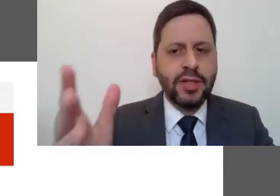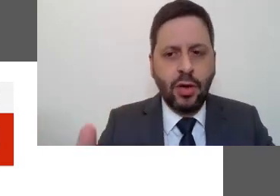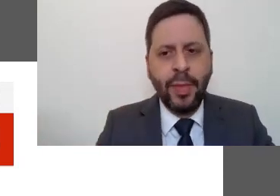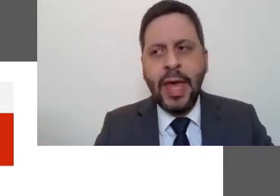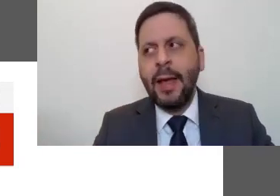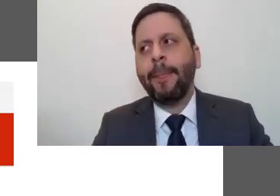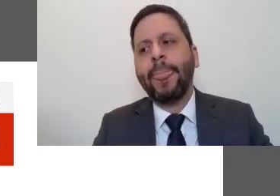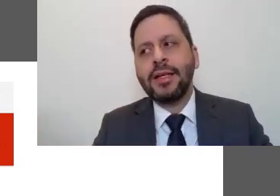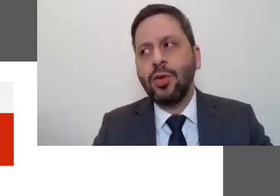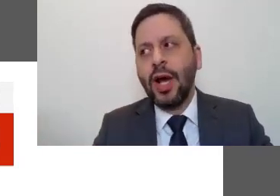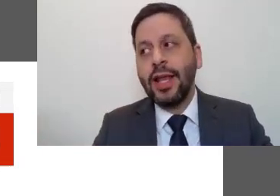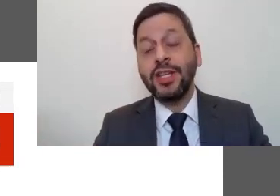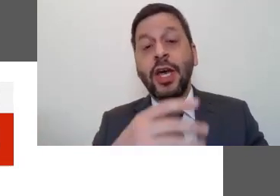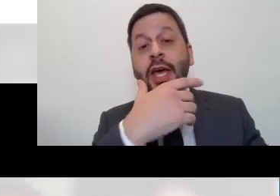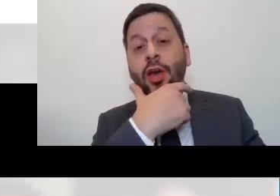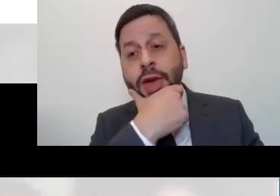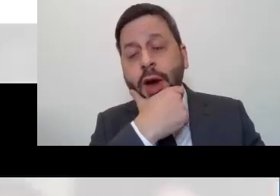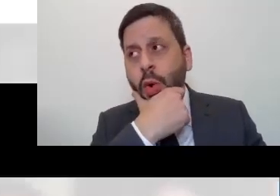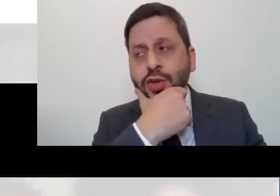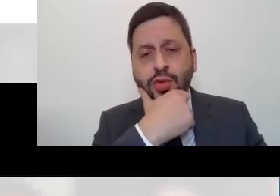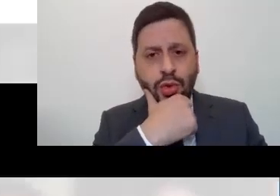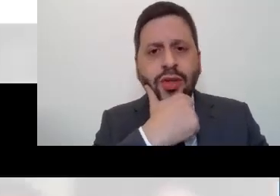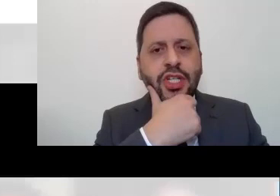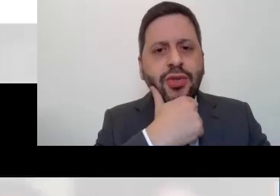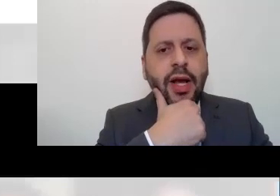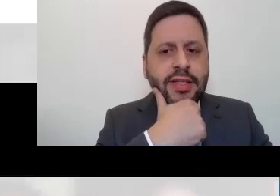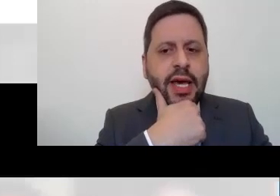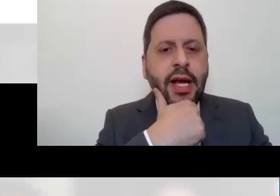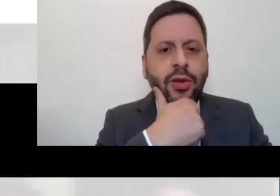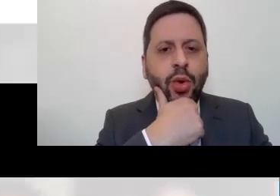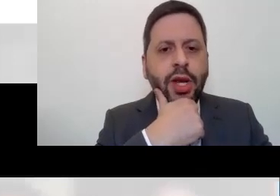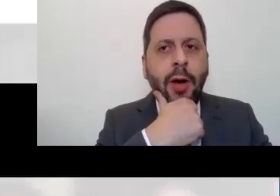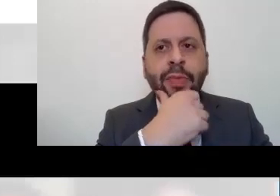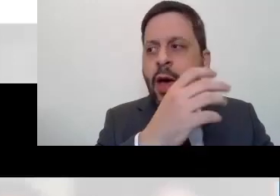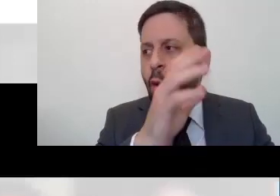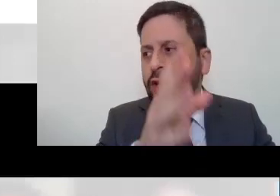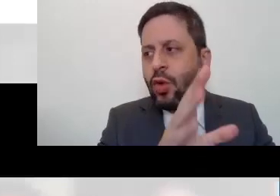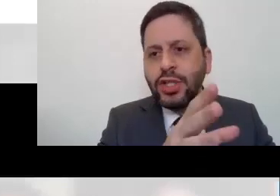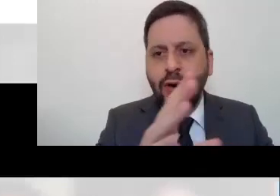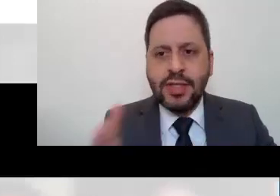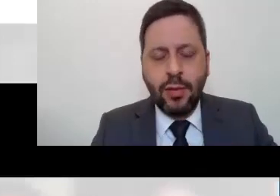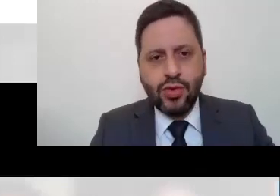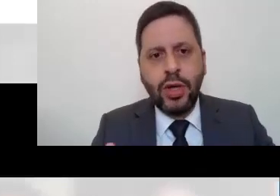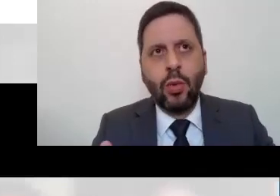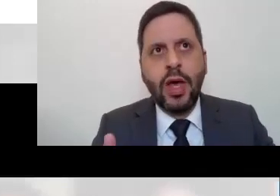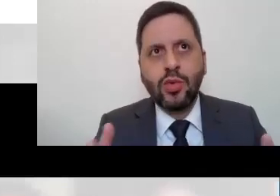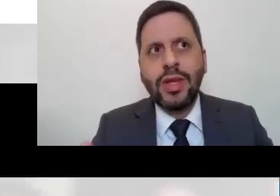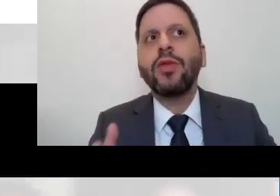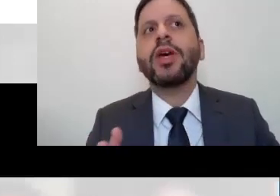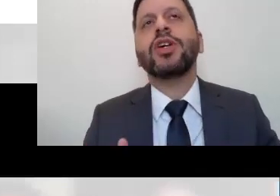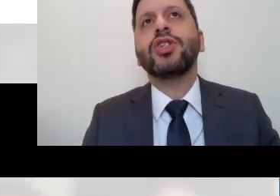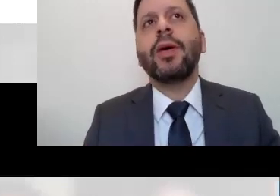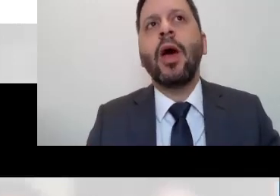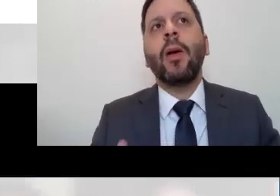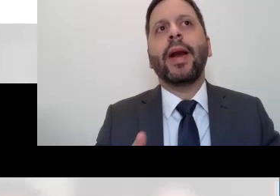e de busca e apreensão nessa localidade. Eu me recordo, senhores, quando a gente fala em cerca eletrônica, o que nós fazemos, o que o